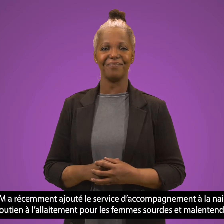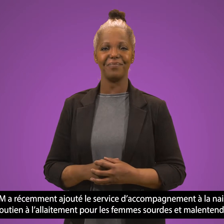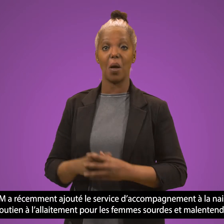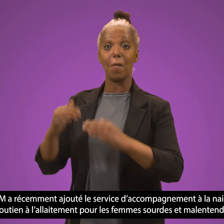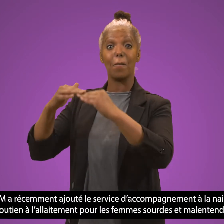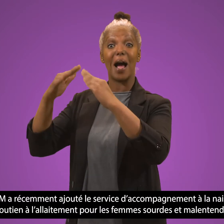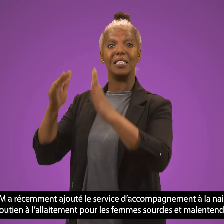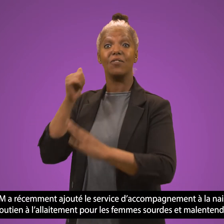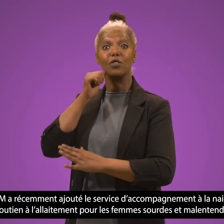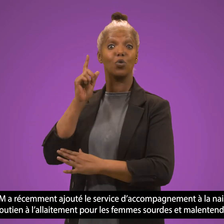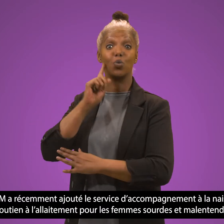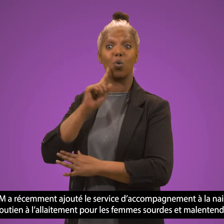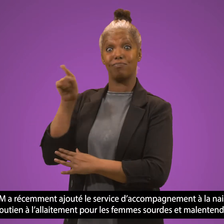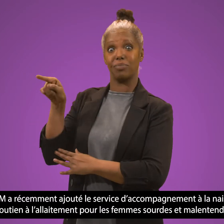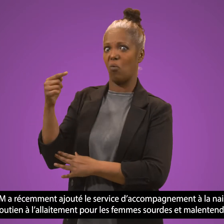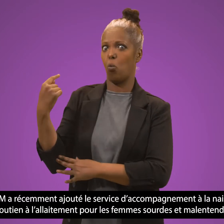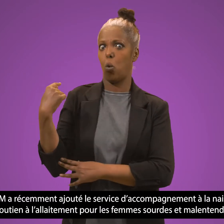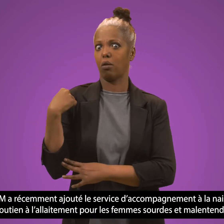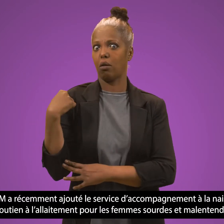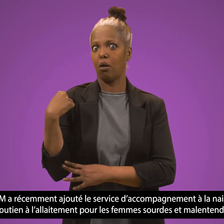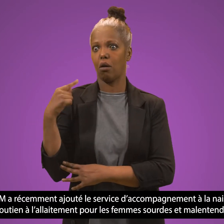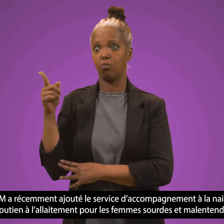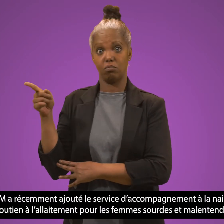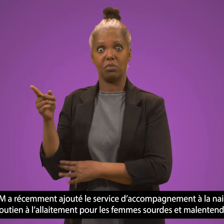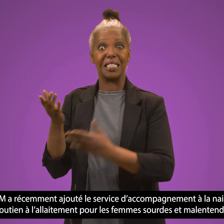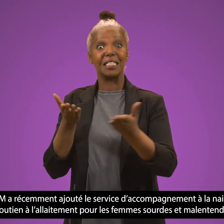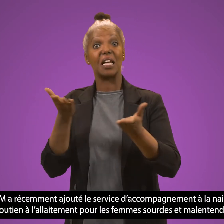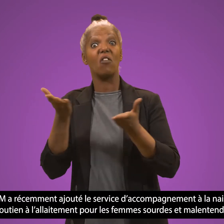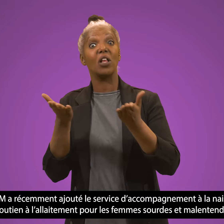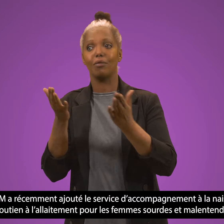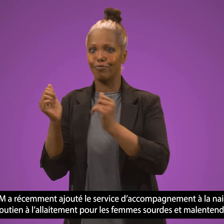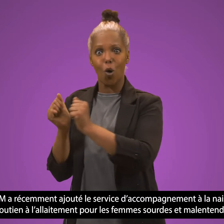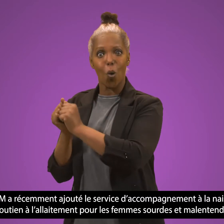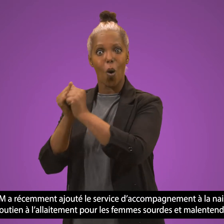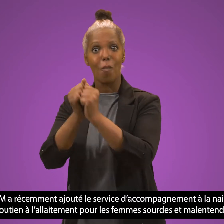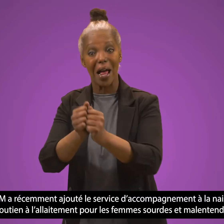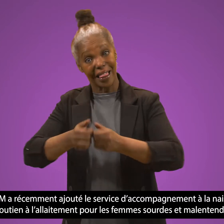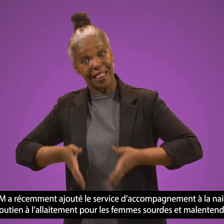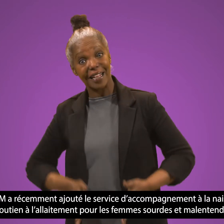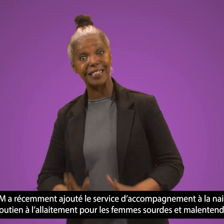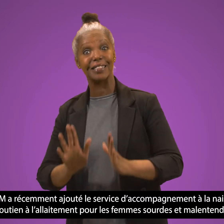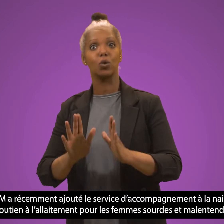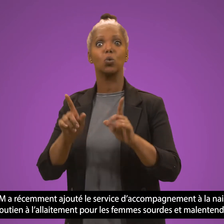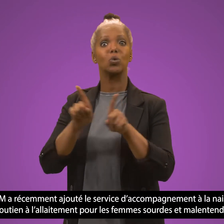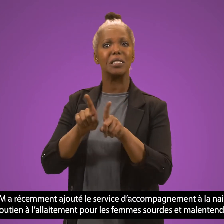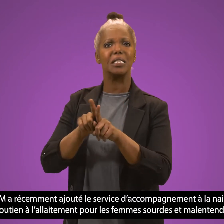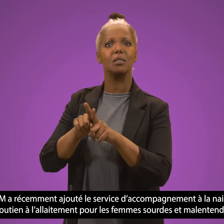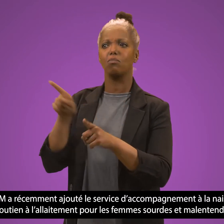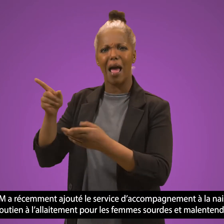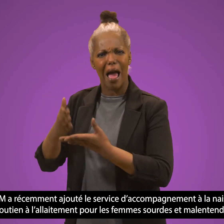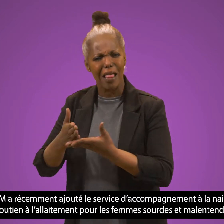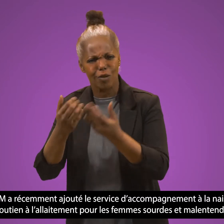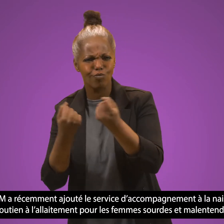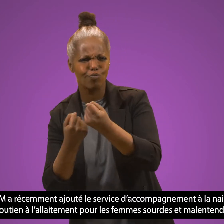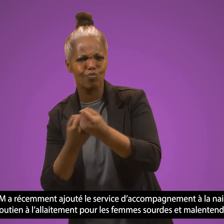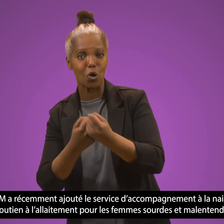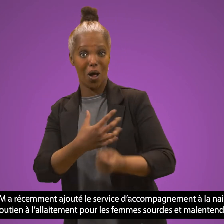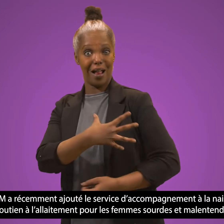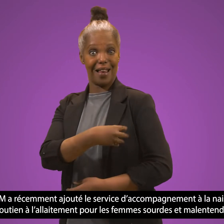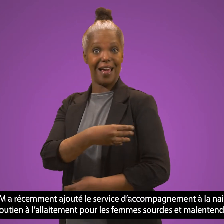La MFSM a récemment ajouté le service d'accompagnement à la naissance et de soutien à l'allaitement pour